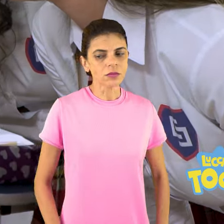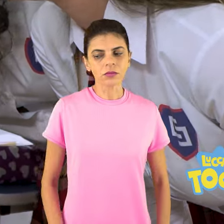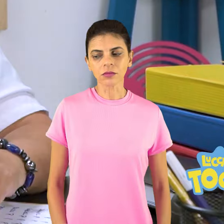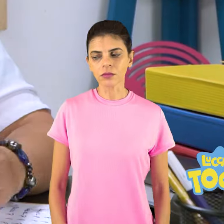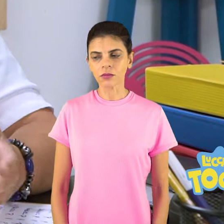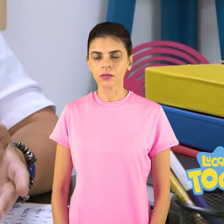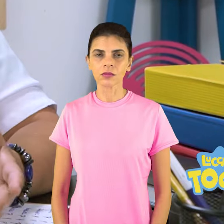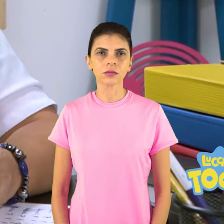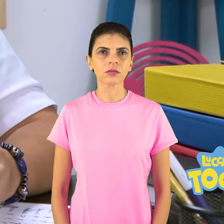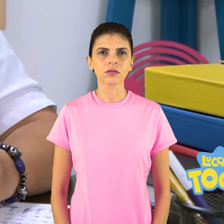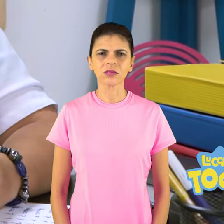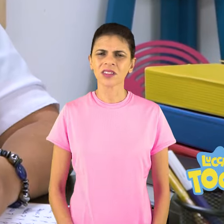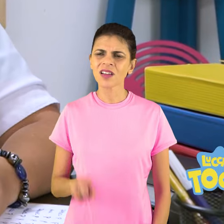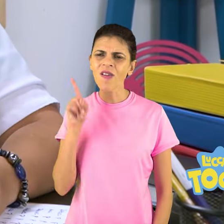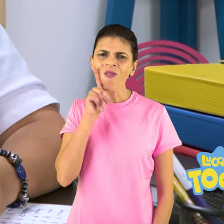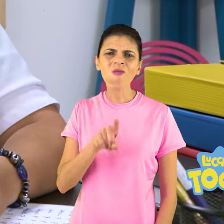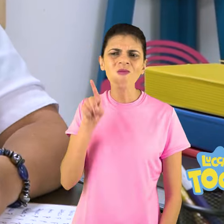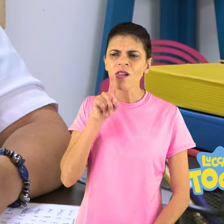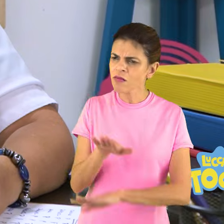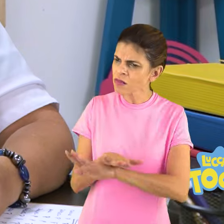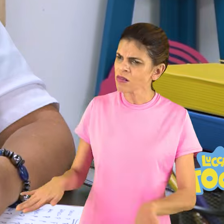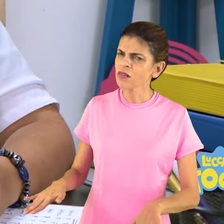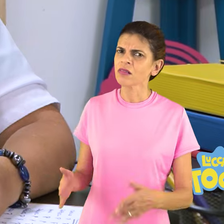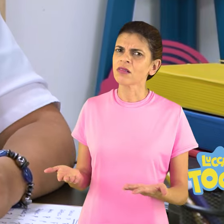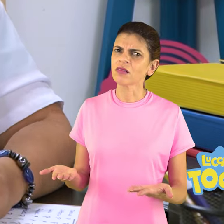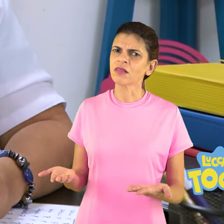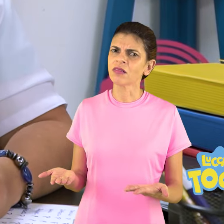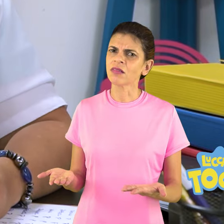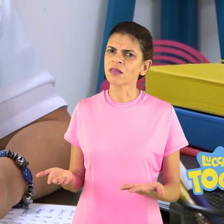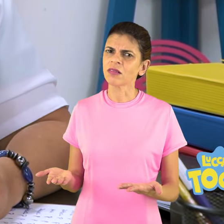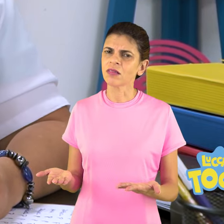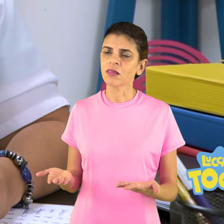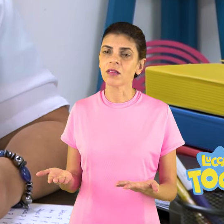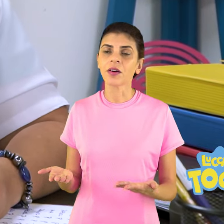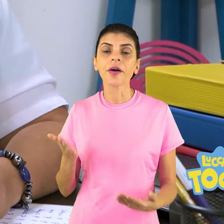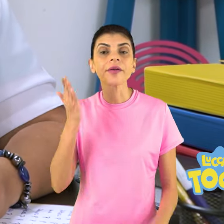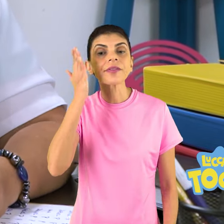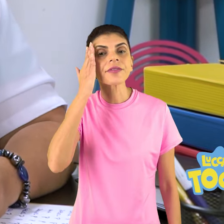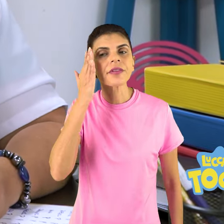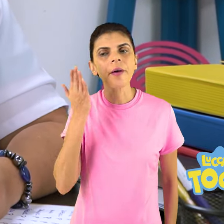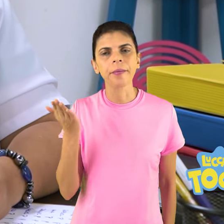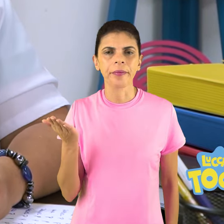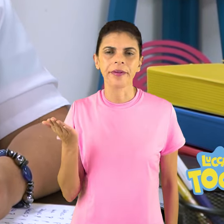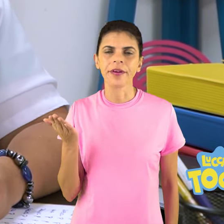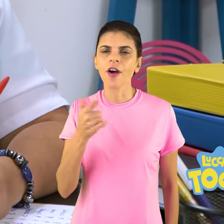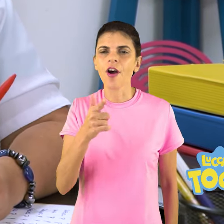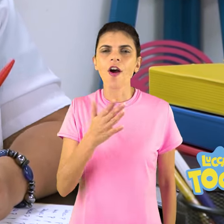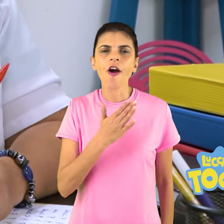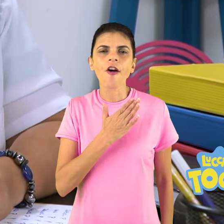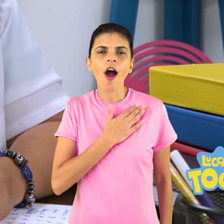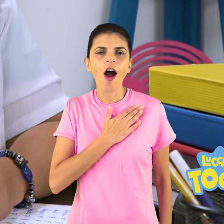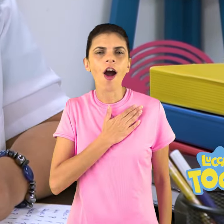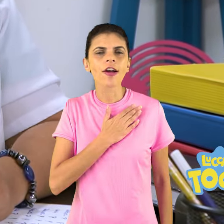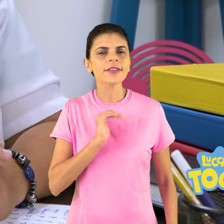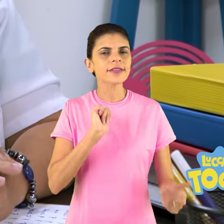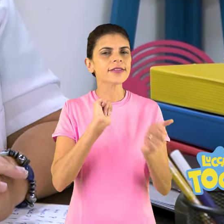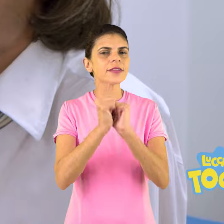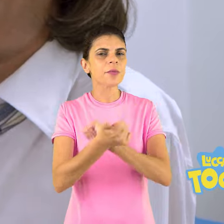Para de ser implicante, Daniel. Agora eu quero saber aqui quem é que gosta de praticar esporte. Ah,